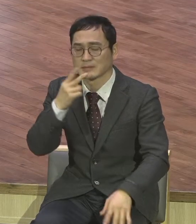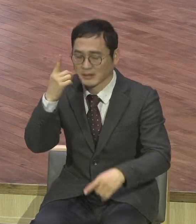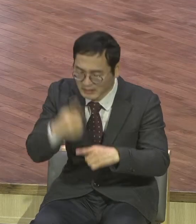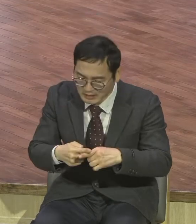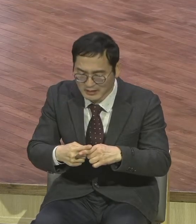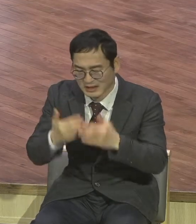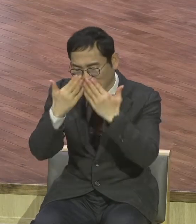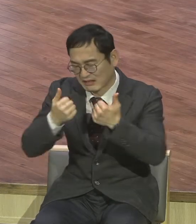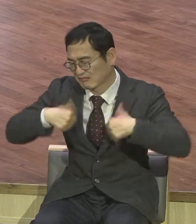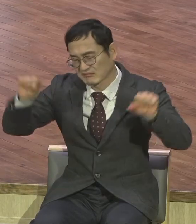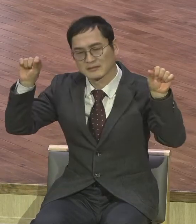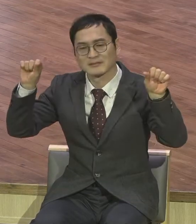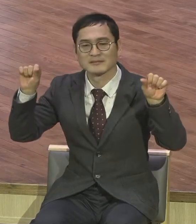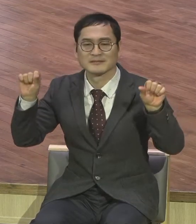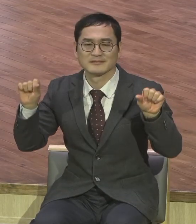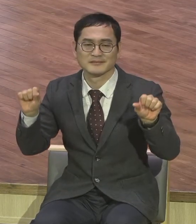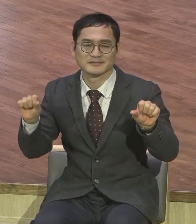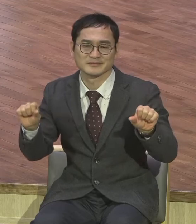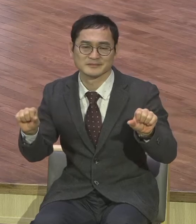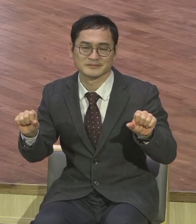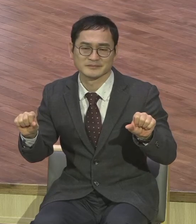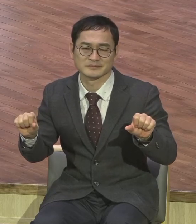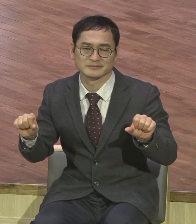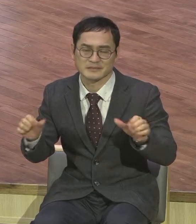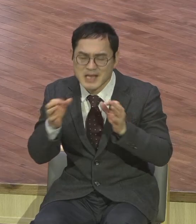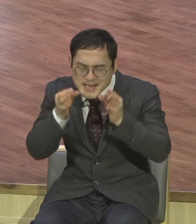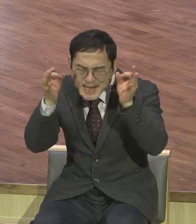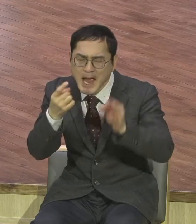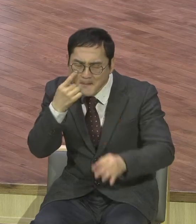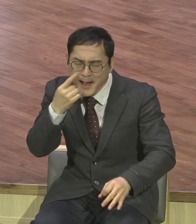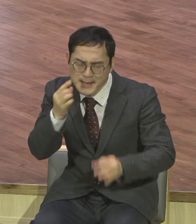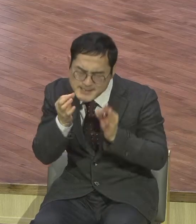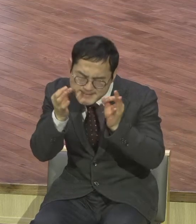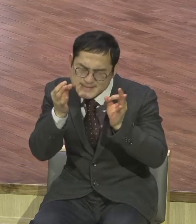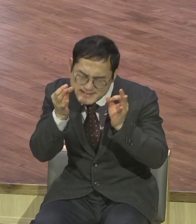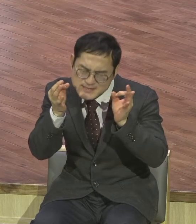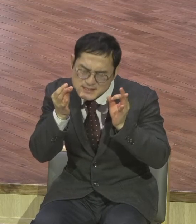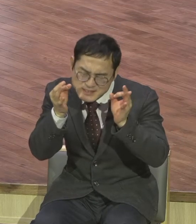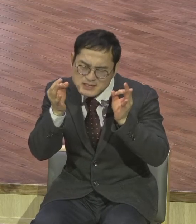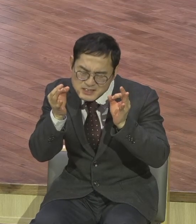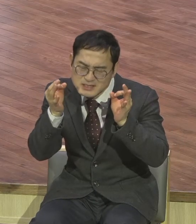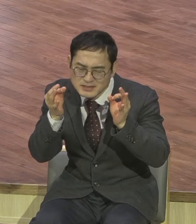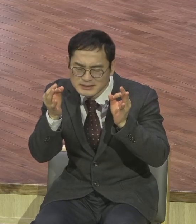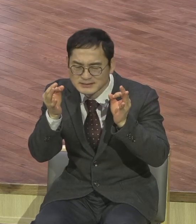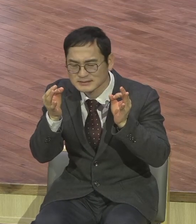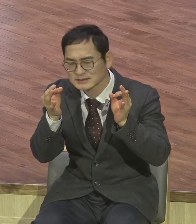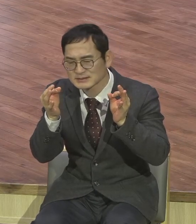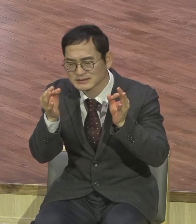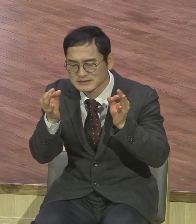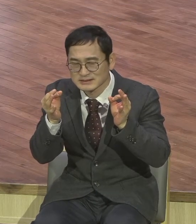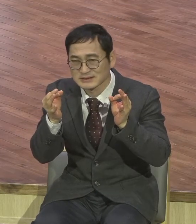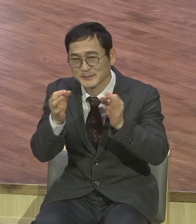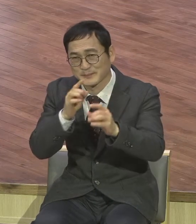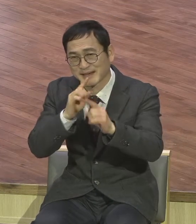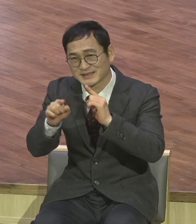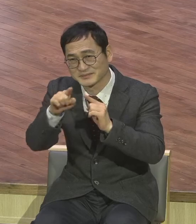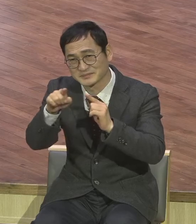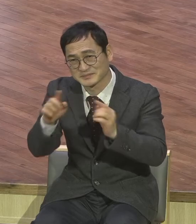지금까지 내 생각대로 내 노력을 살았는데. 뭐 말썽이 뭐. 역사하겠나. 하다가 힘들면